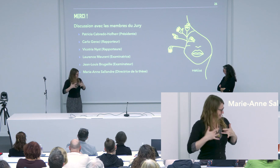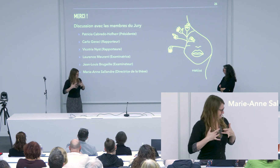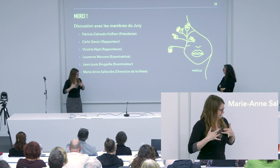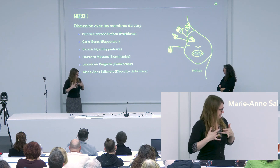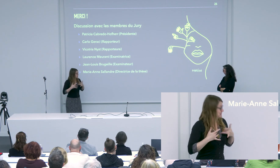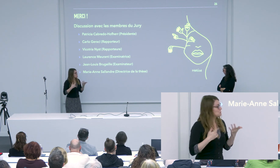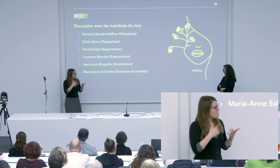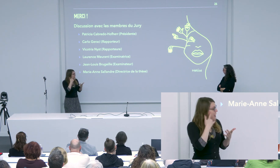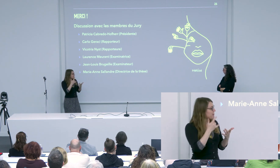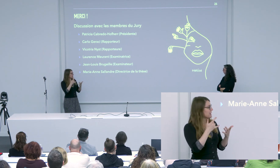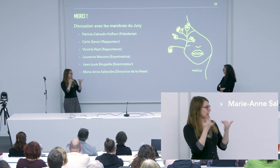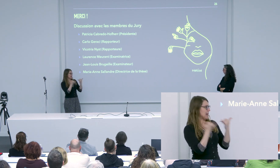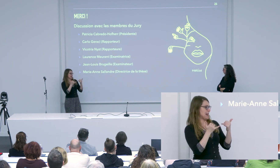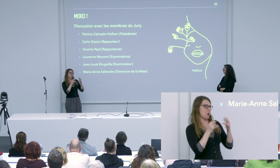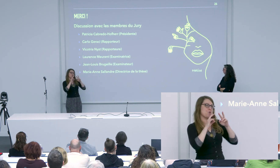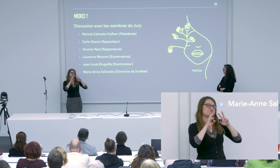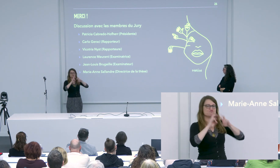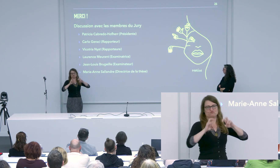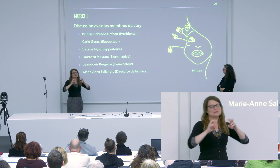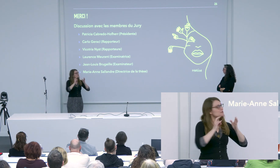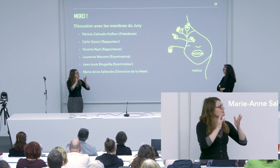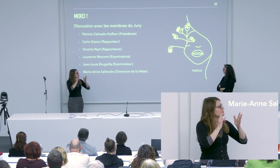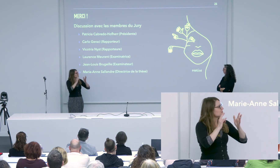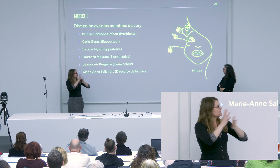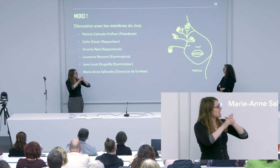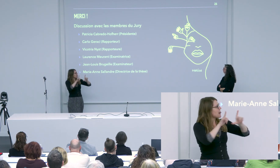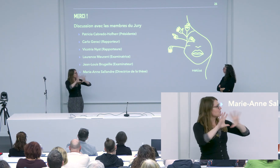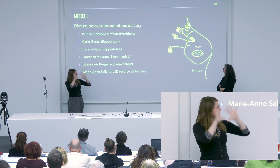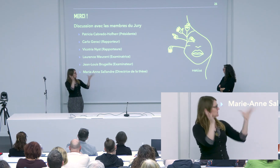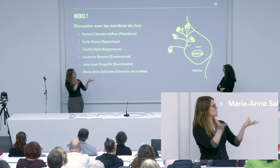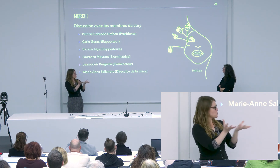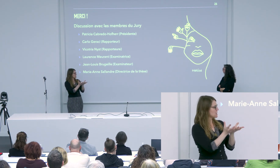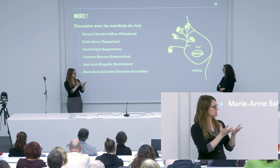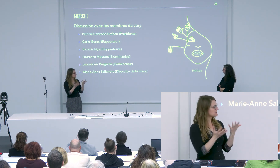en lien avec vraiment l'actualité des recherches en langue des signes